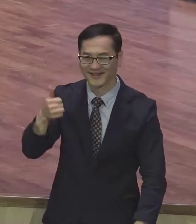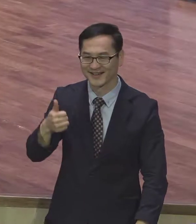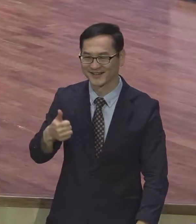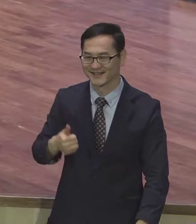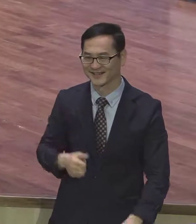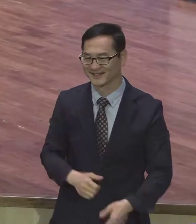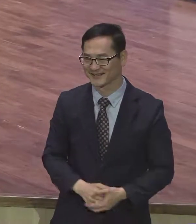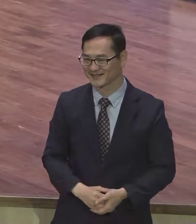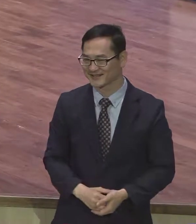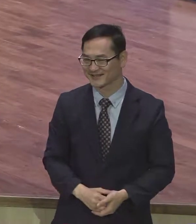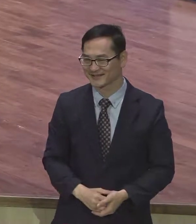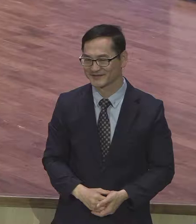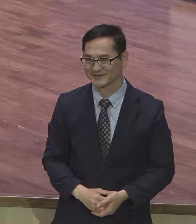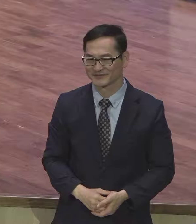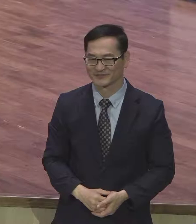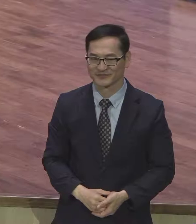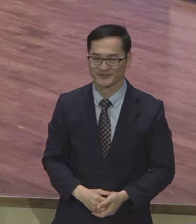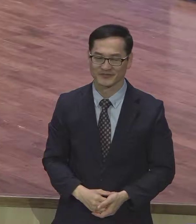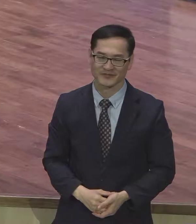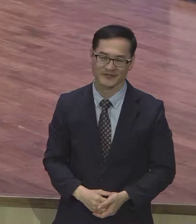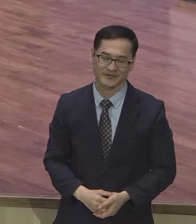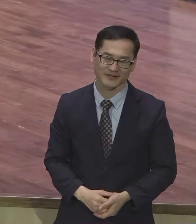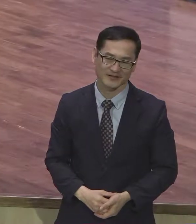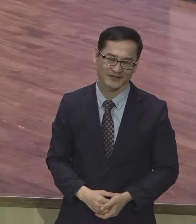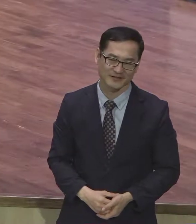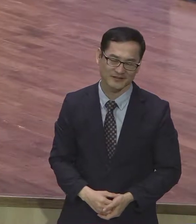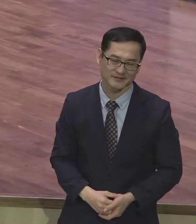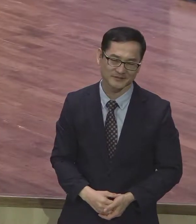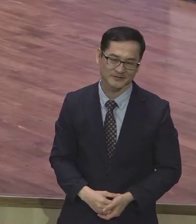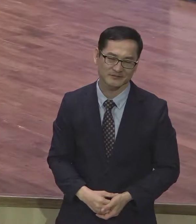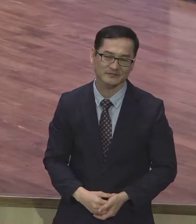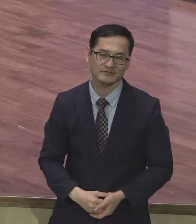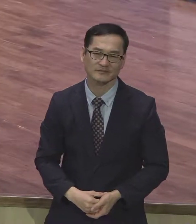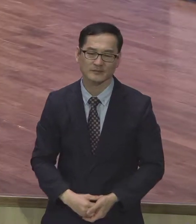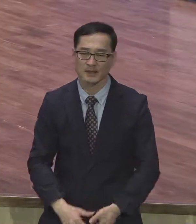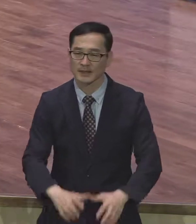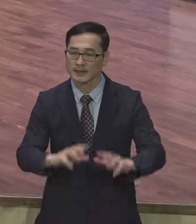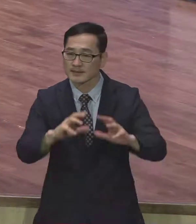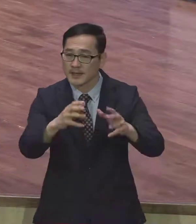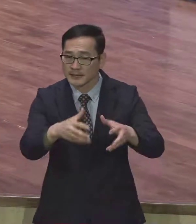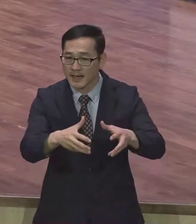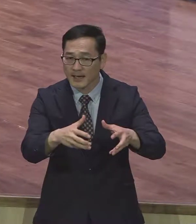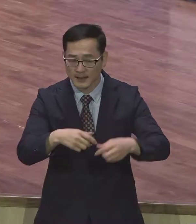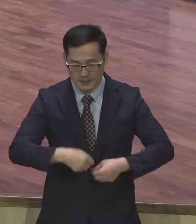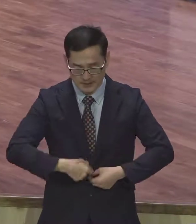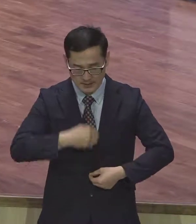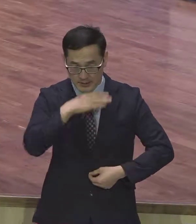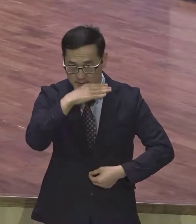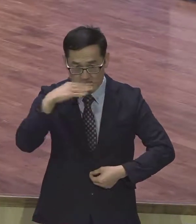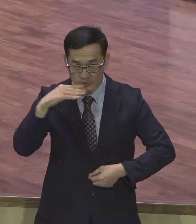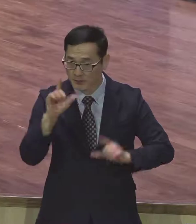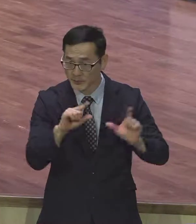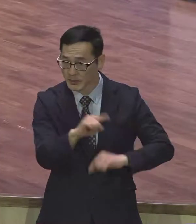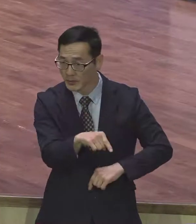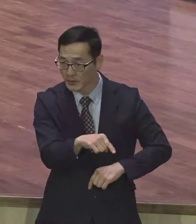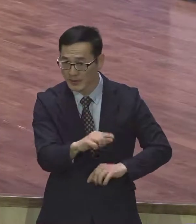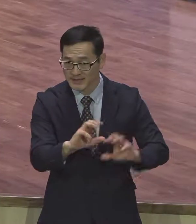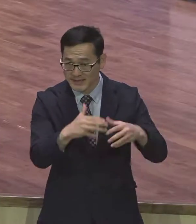세상에서는 무엇에 논쟁을 하고 있습니까? 세상의 정의가 무엇입니까? 세상의 정의라는 것은요.